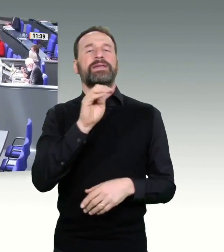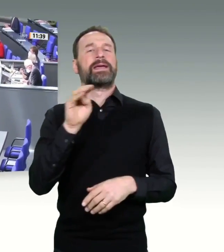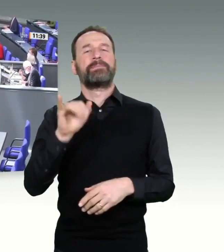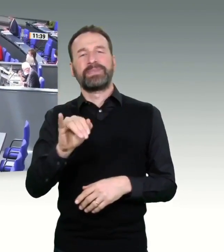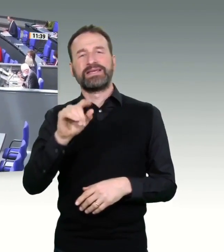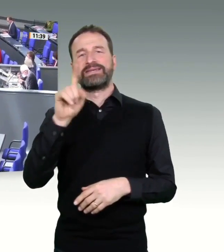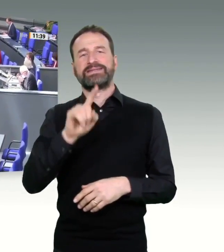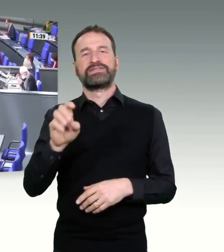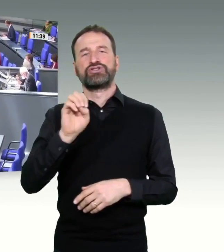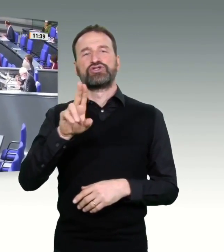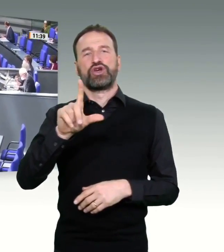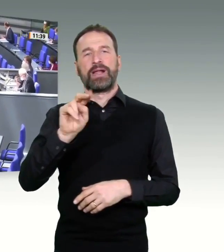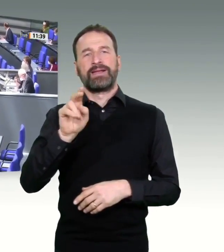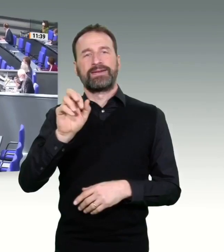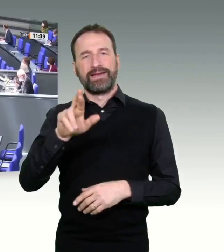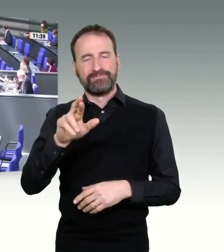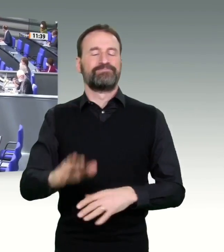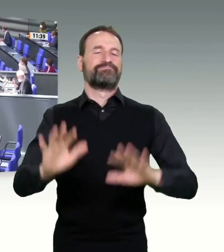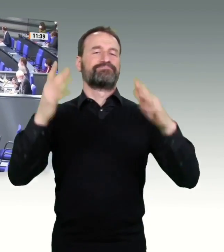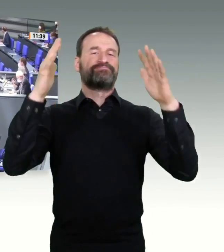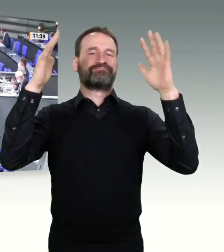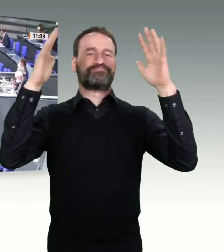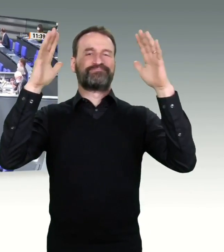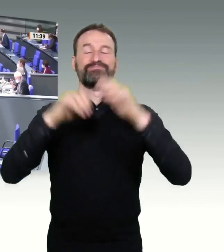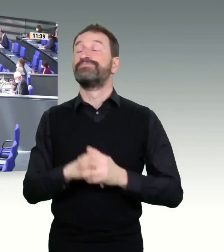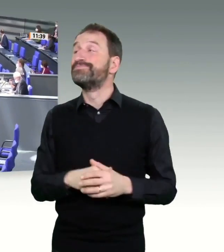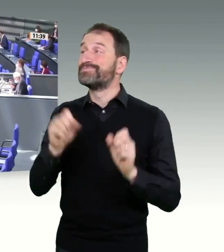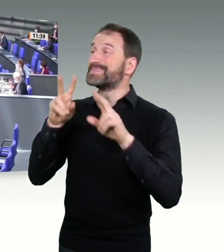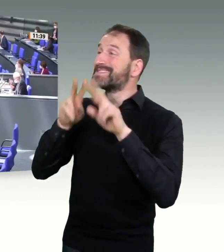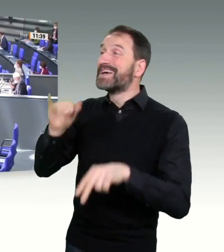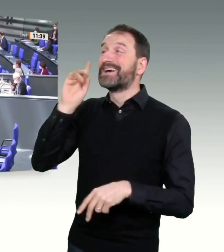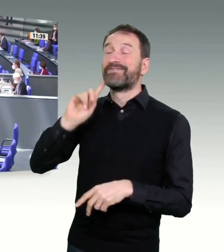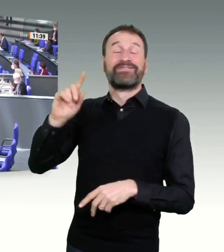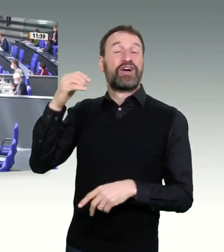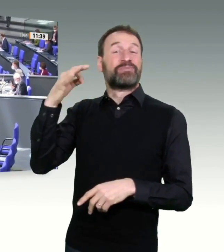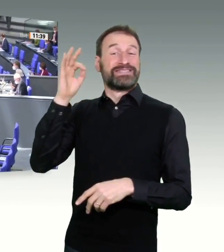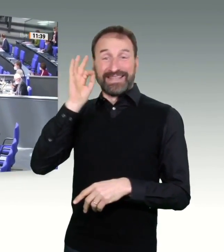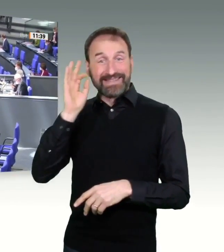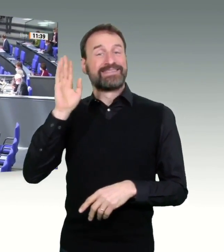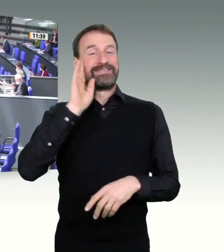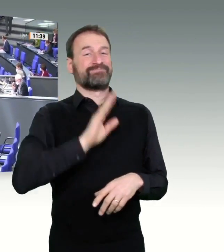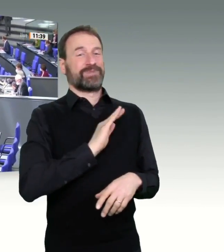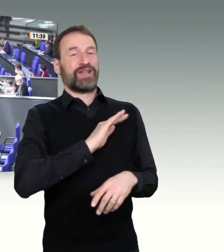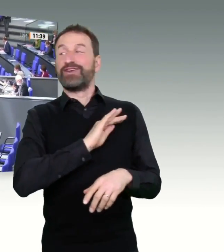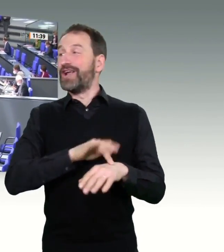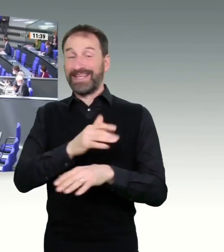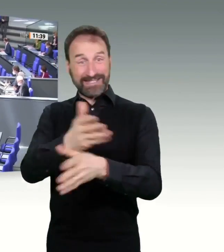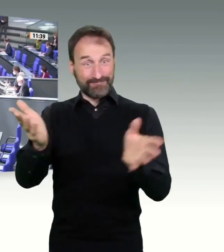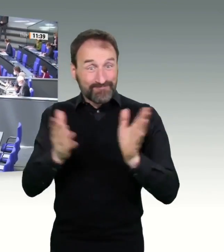Sehr geehrte Frau Präsidentin! Liebe Kolleginnen und Kollegen! Zum Schluss der Debatte hat man manchmal den Eindruck, als hätten wir in unserem Land